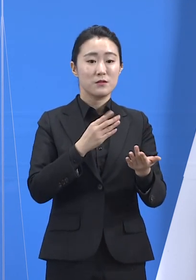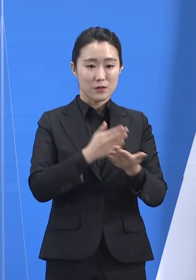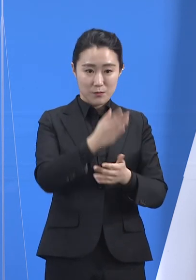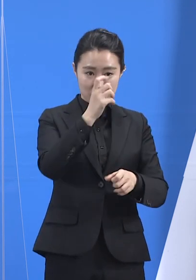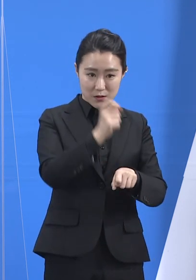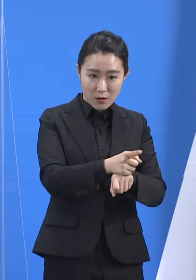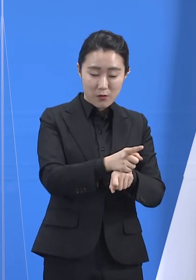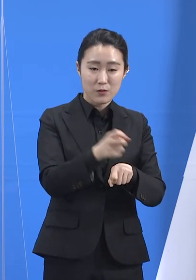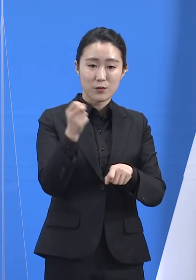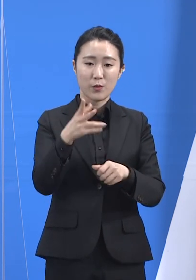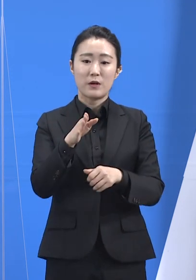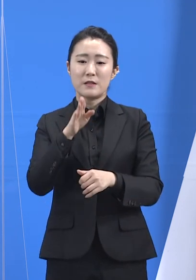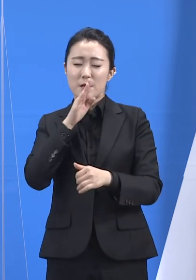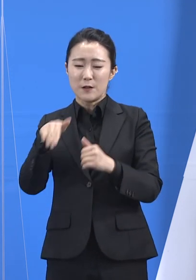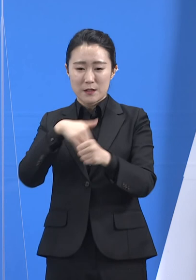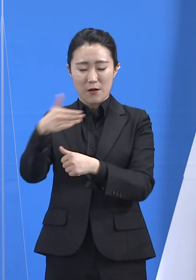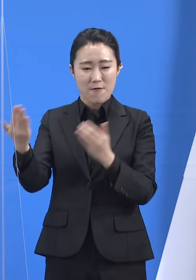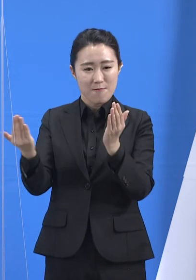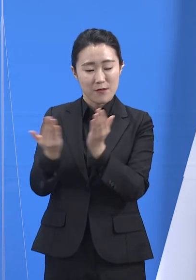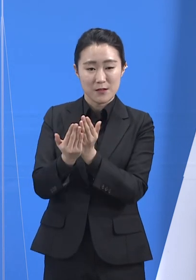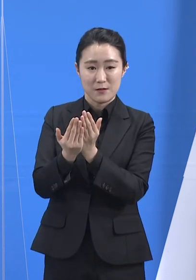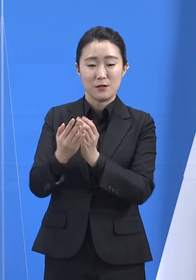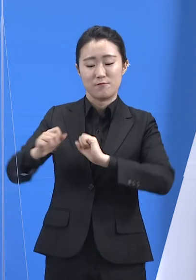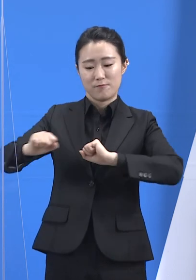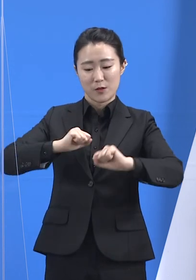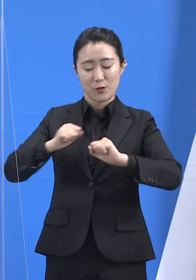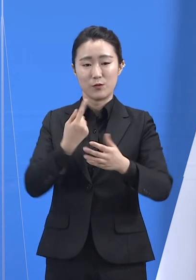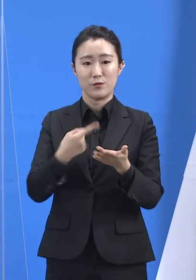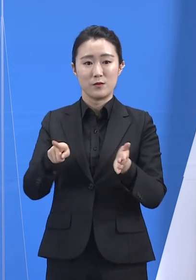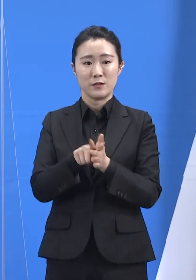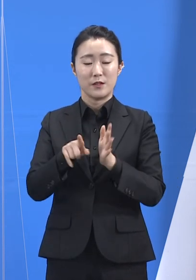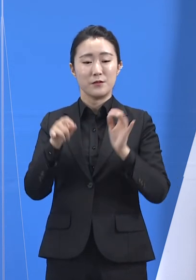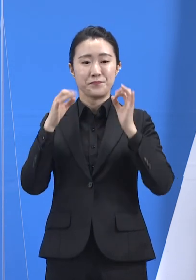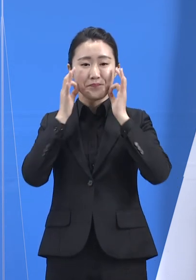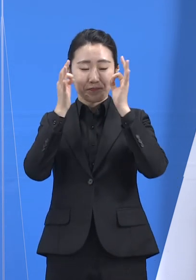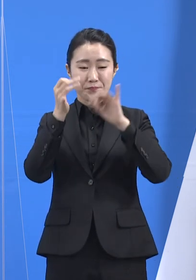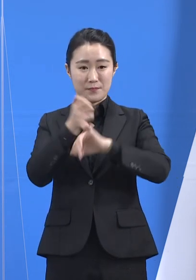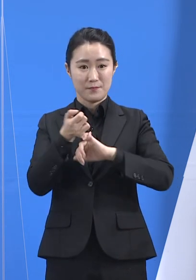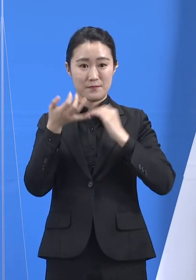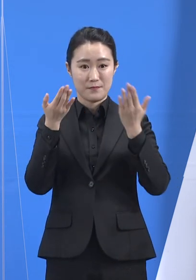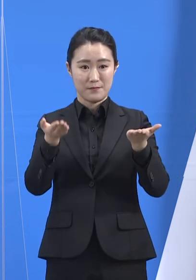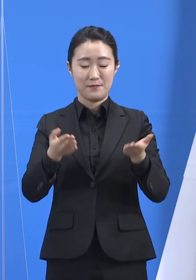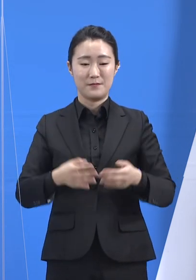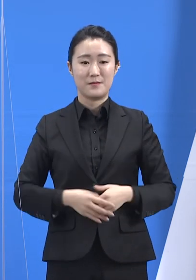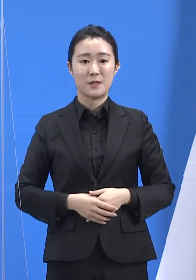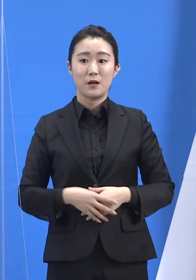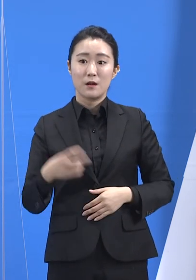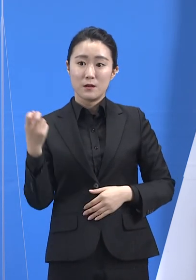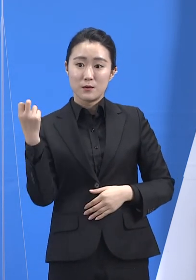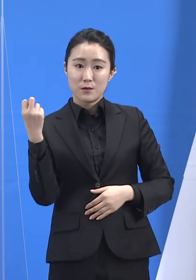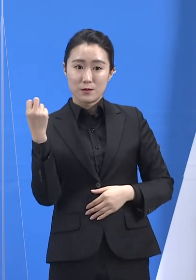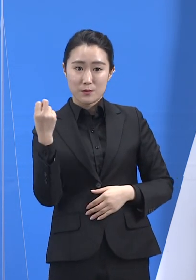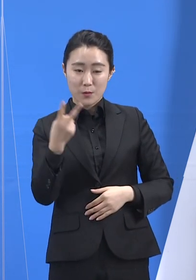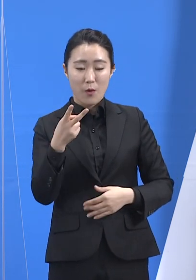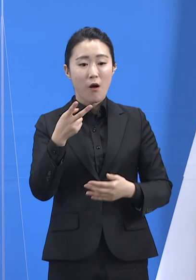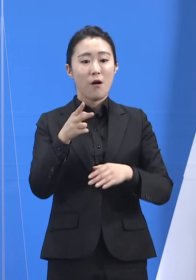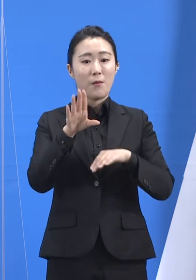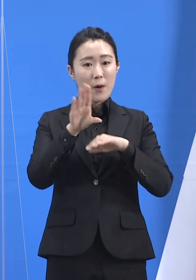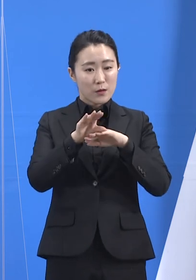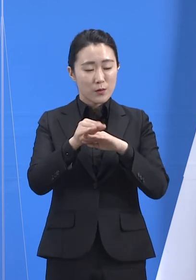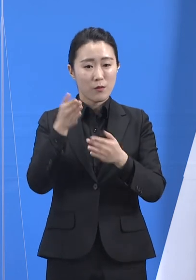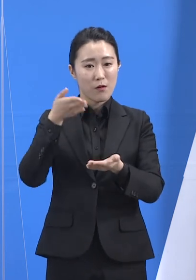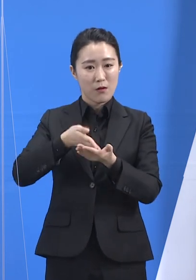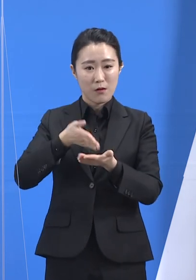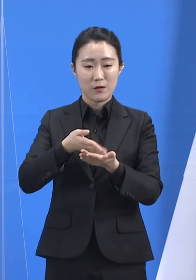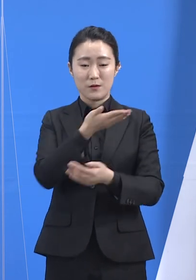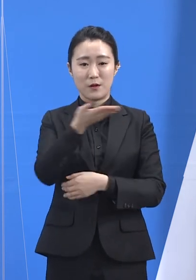위기 상황 중에서도 한국사회의 원활한 소통을 위해 언론과 미디어도 자기 역할을 충실히 다해주시길 당부드립니다.